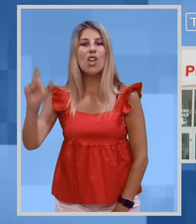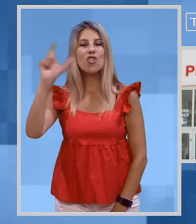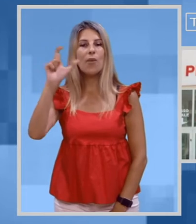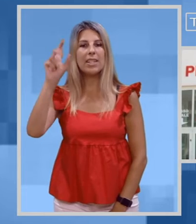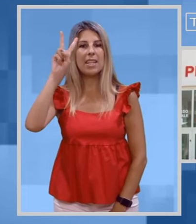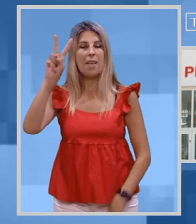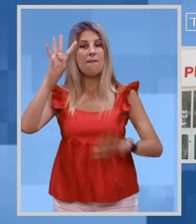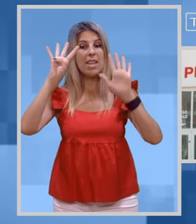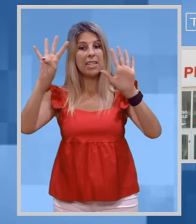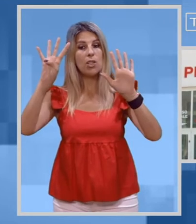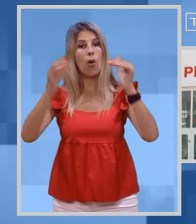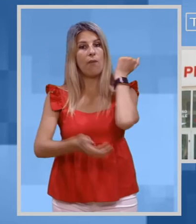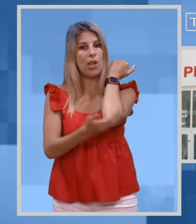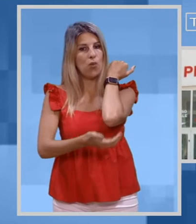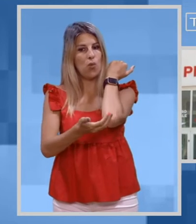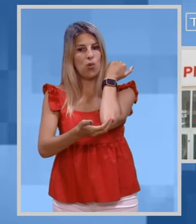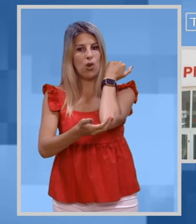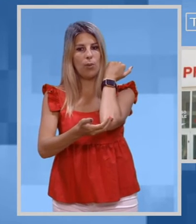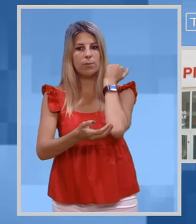Giovedì 29 luglio